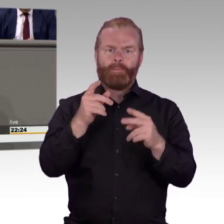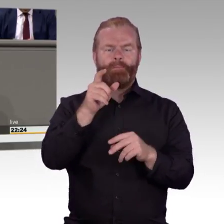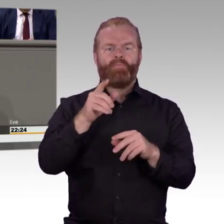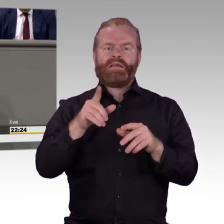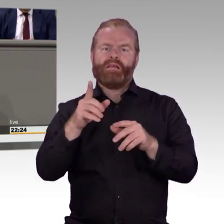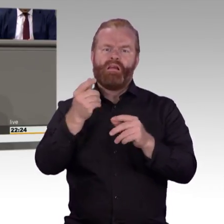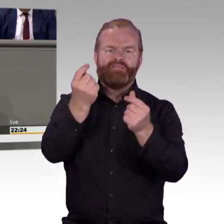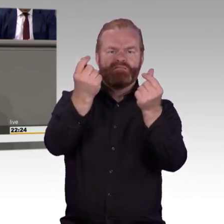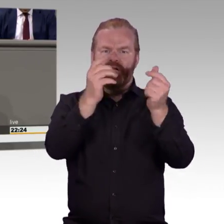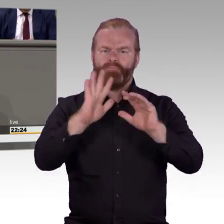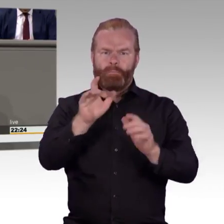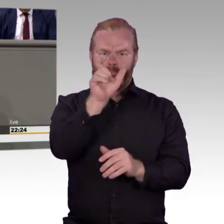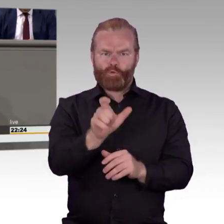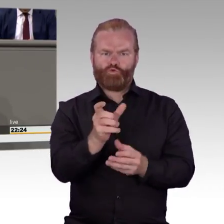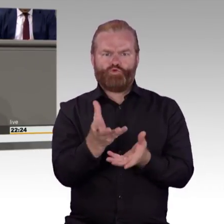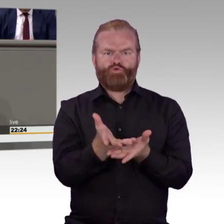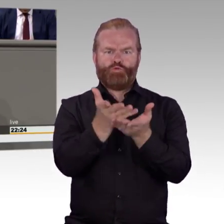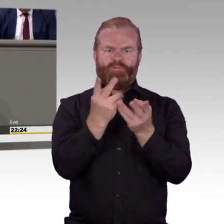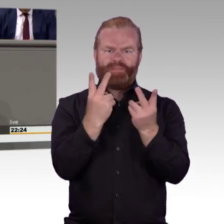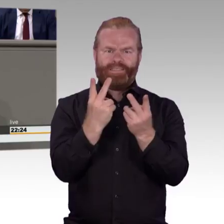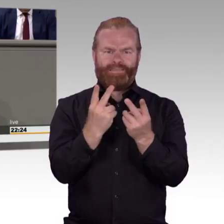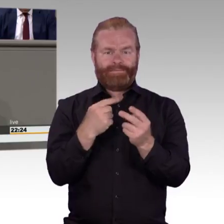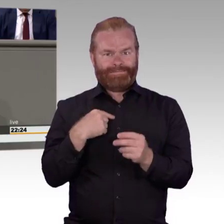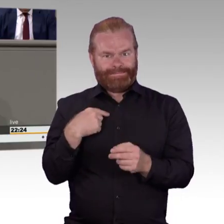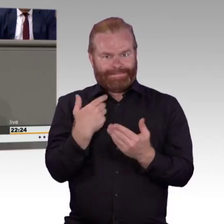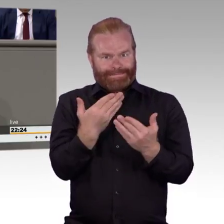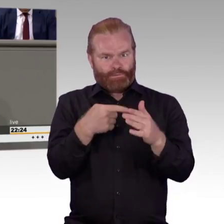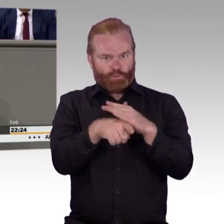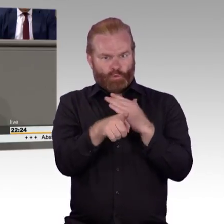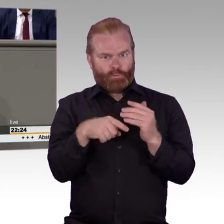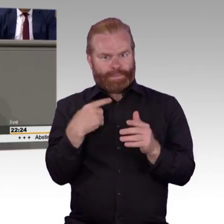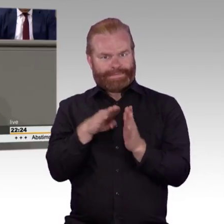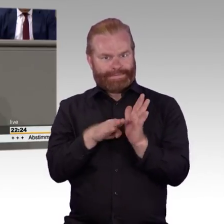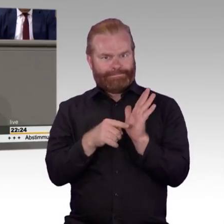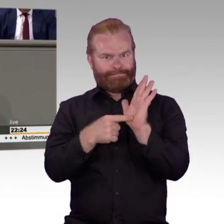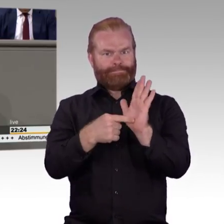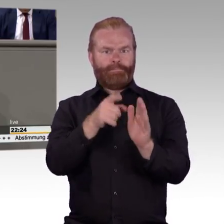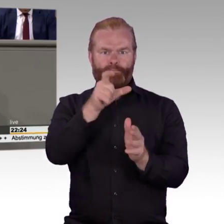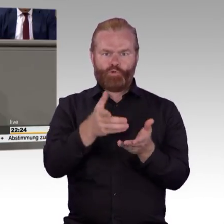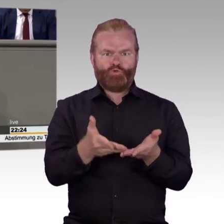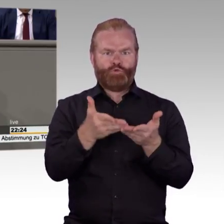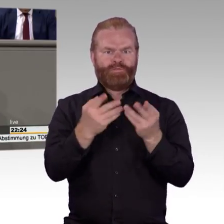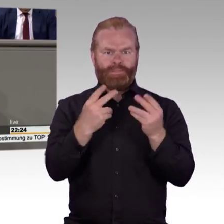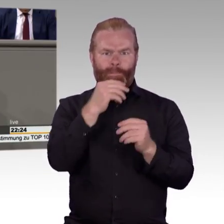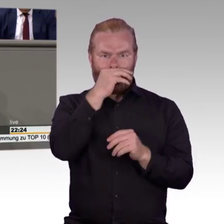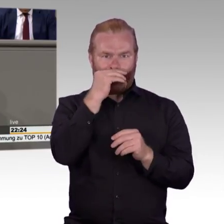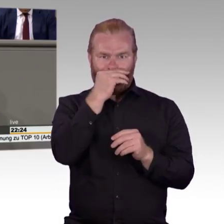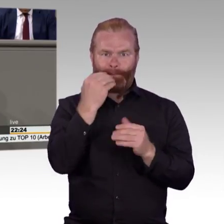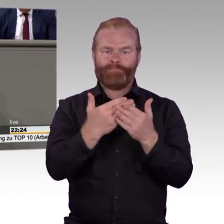unterstützt Auszubildende, die lernbeeinträchtigt oder sozial benachteiligt sind während der gesamten Ausbildungszeit.